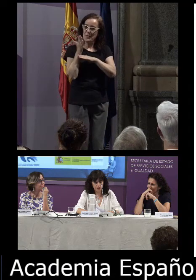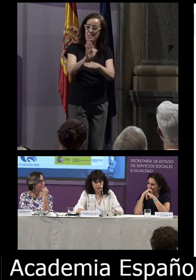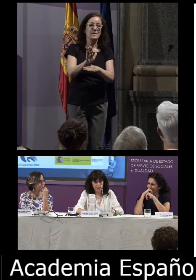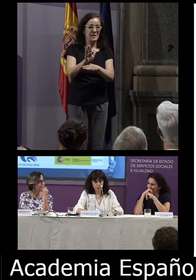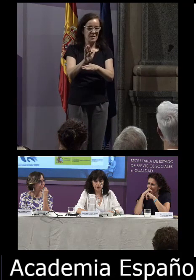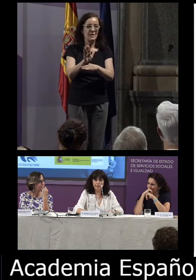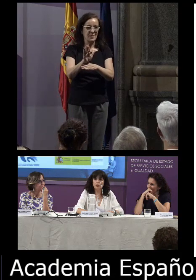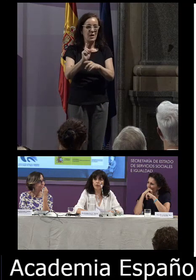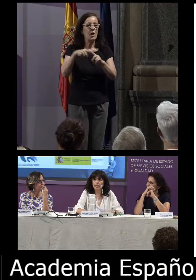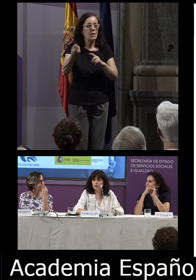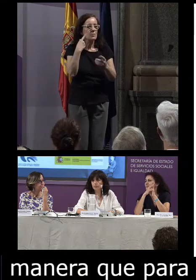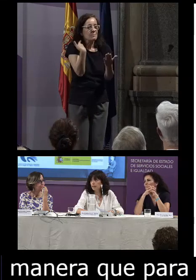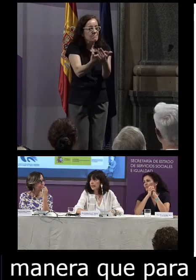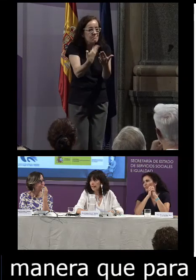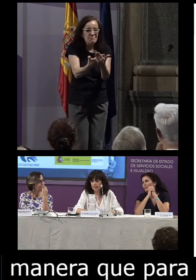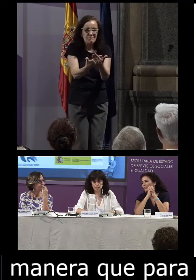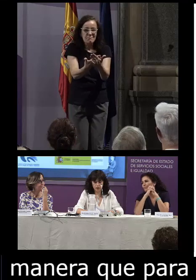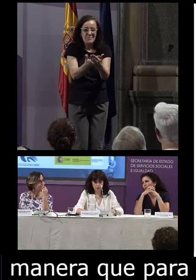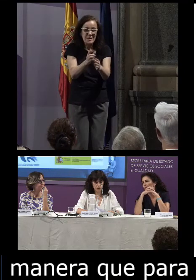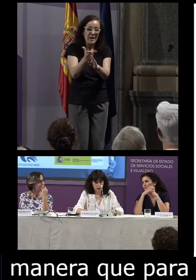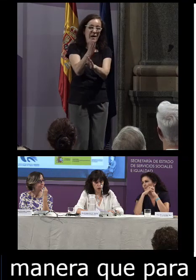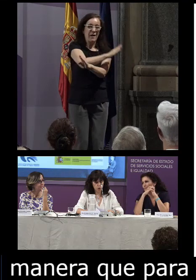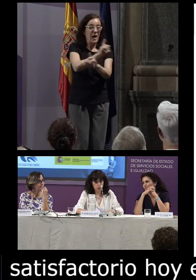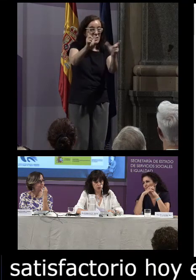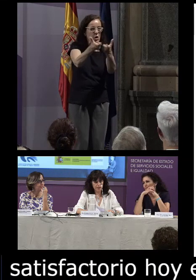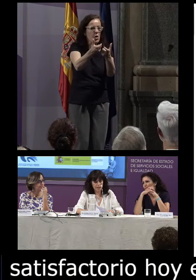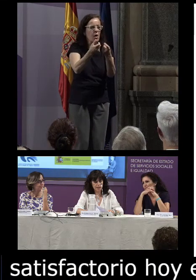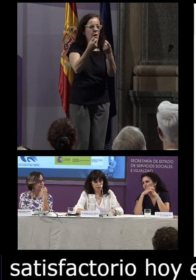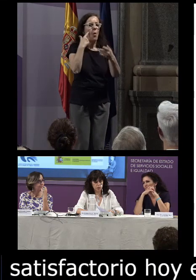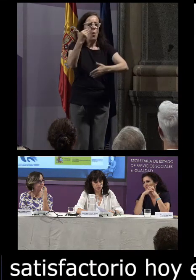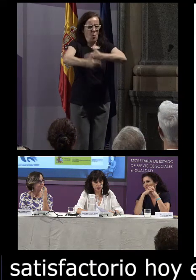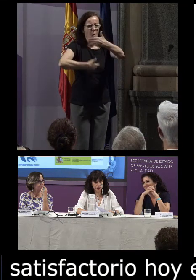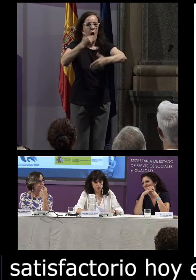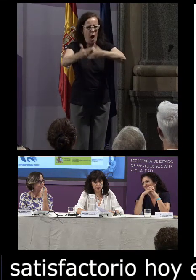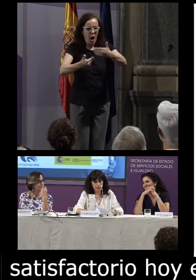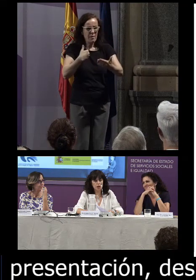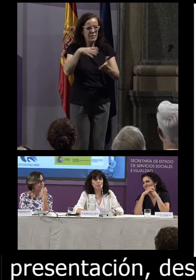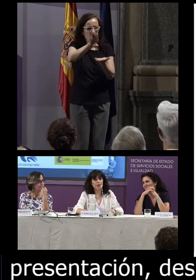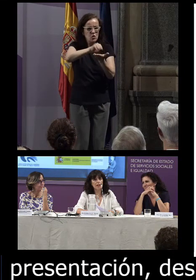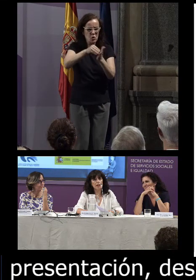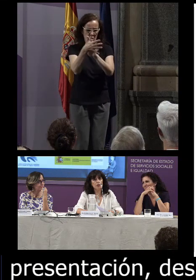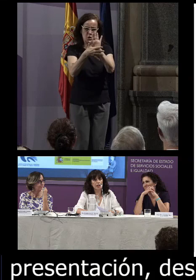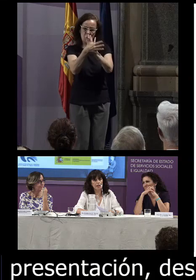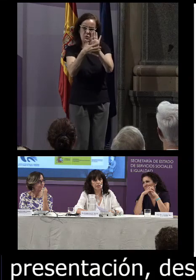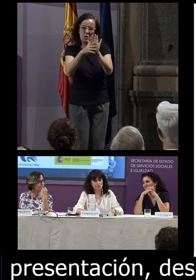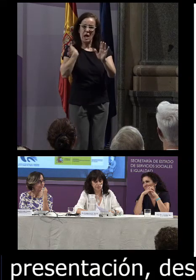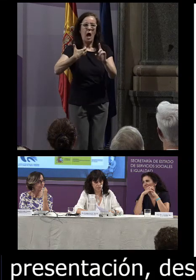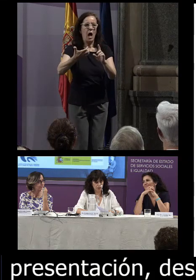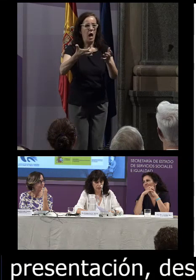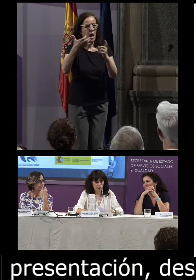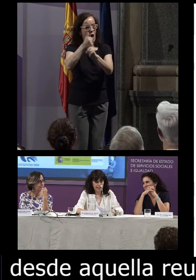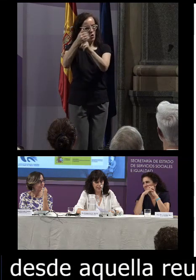después de haber comprobado desde aquella reunión los muchos avances que el corpus de la lengua de signos española ha conseguido